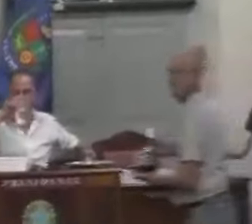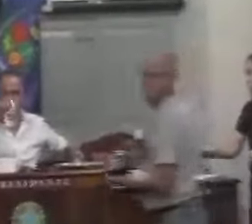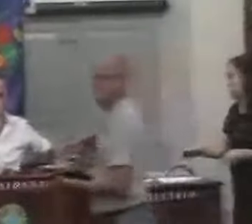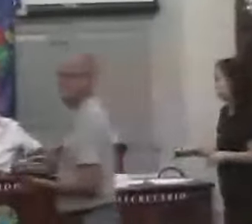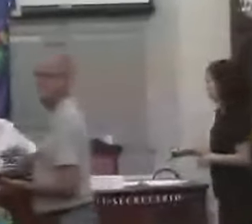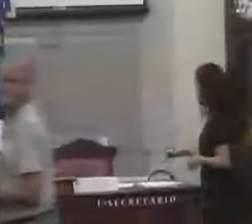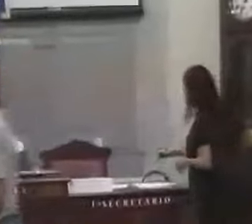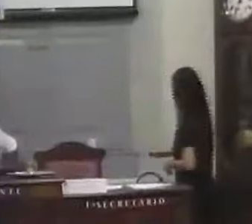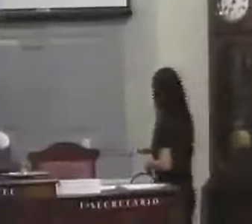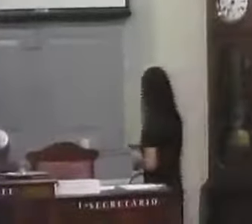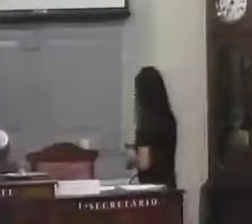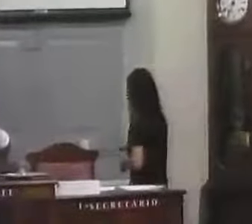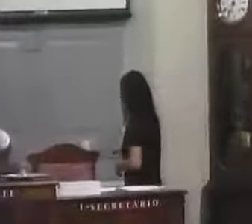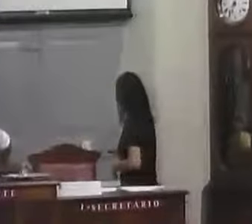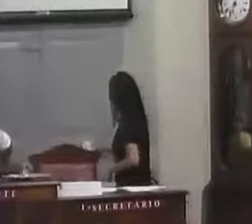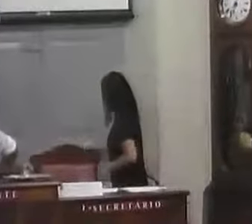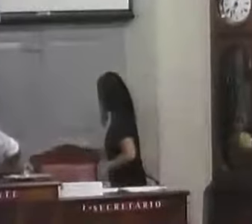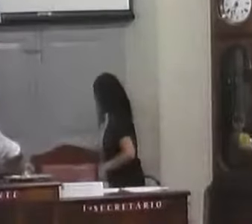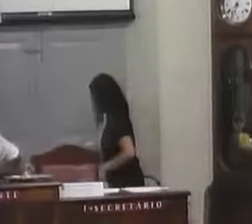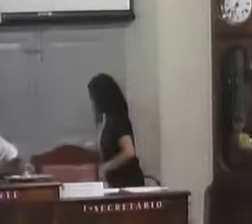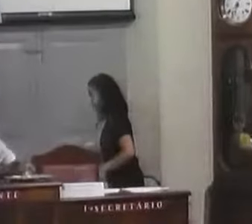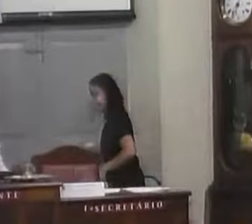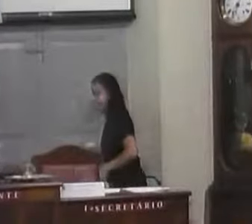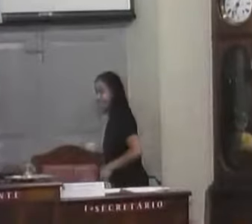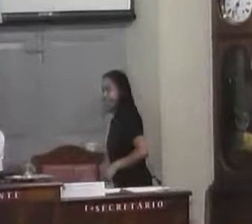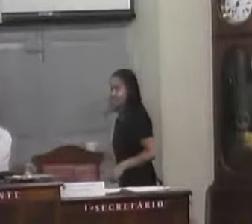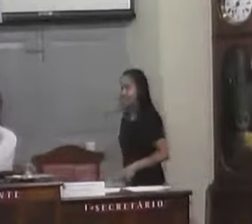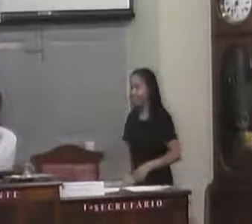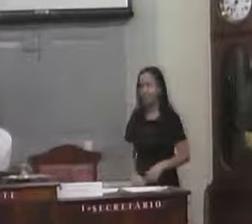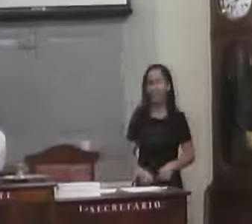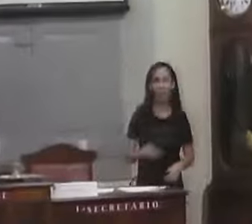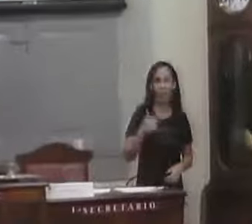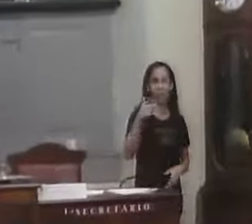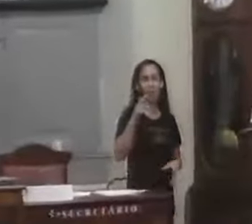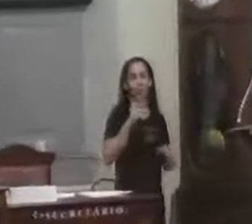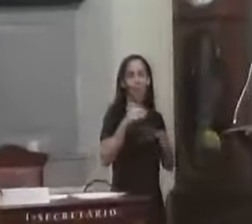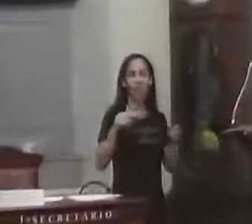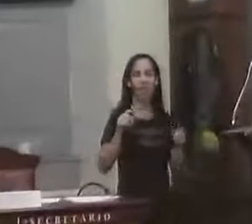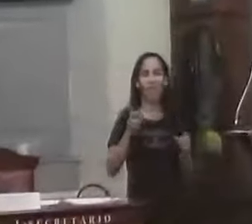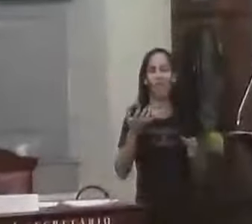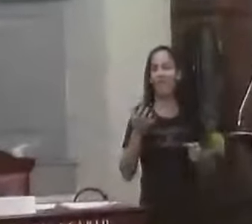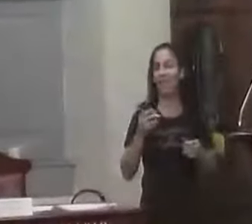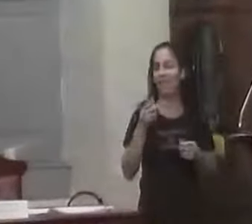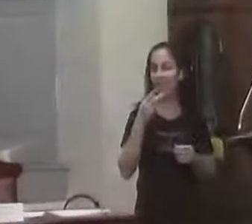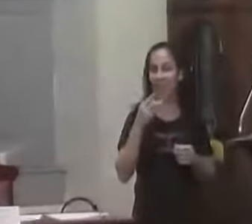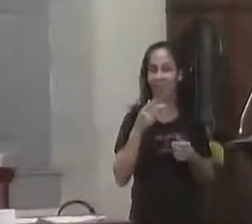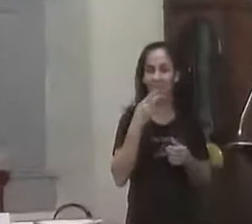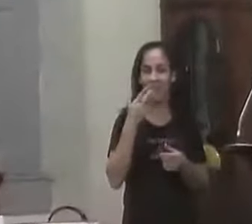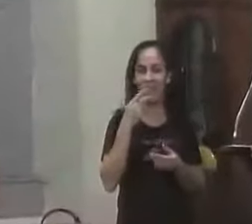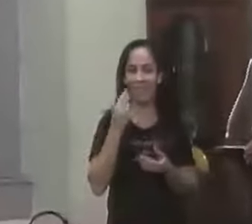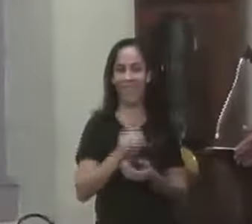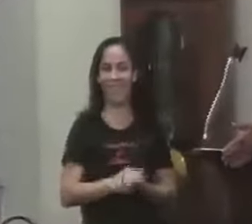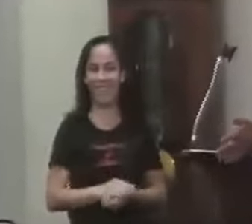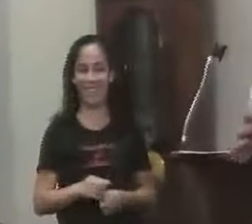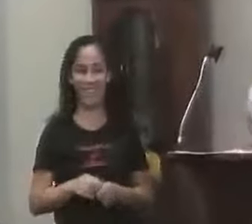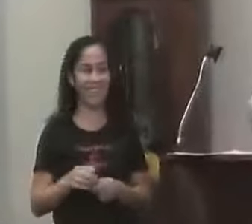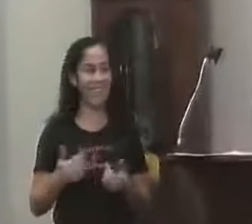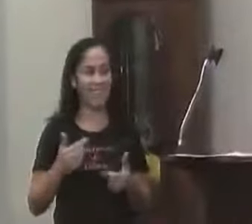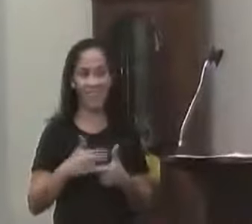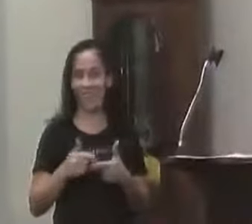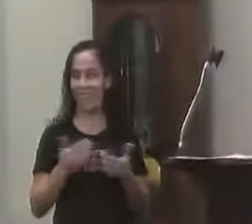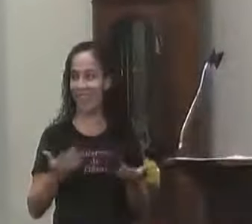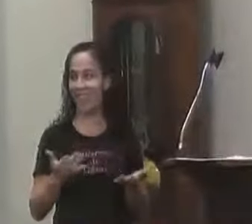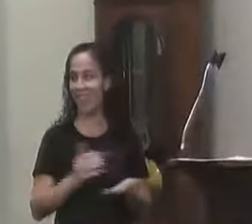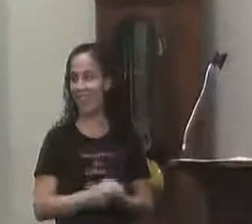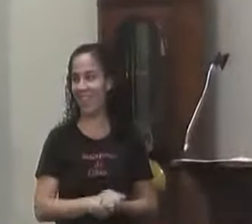negócio É isso aí Outra coisa que eu quero falar também Outro problema também Que a gente vê Na nossa cidade